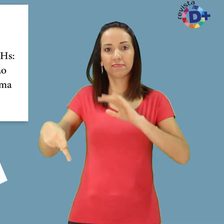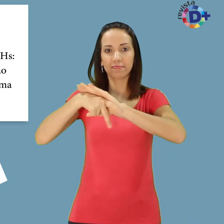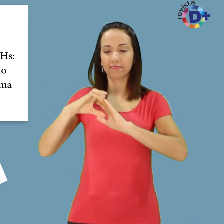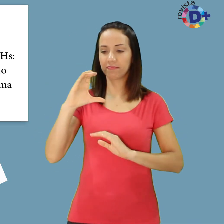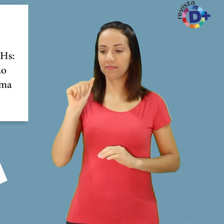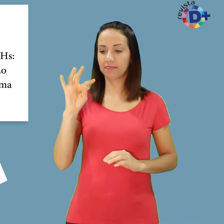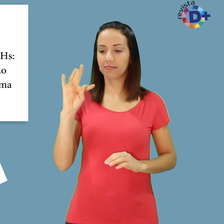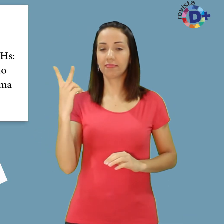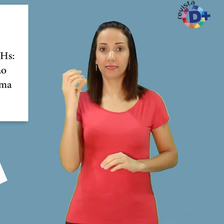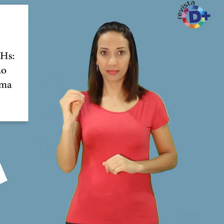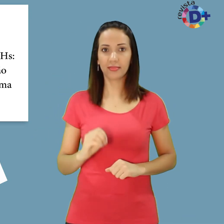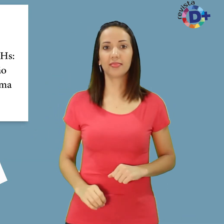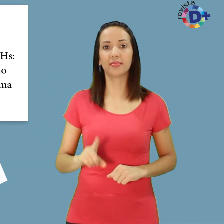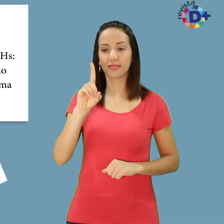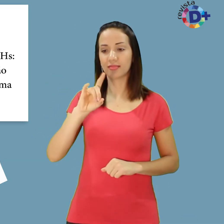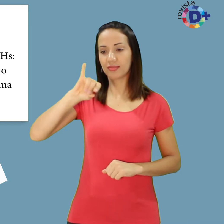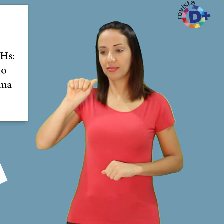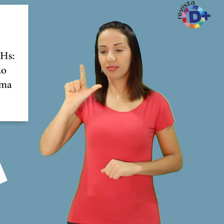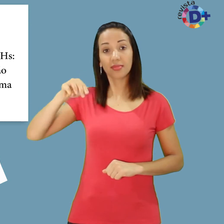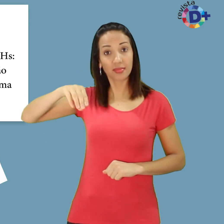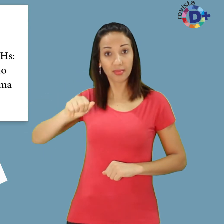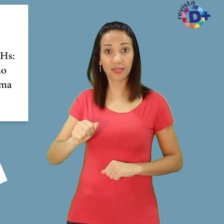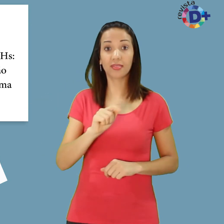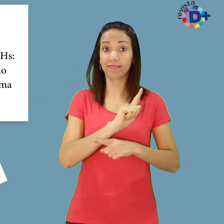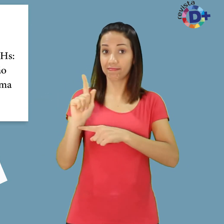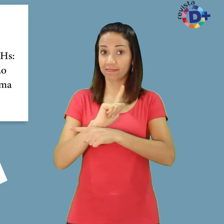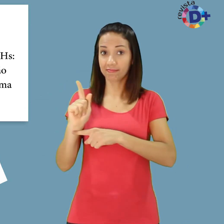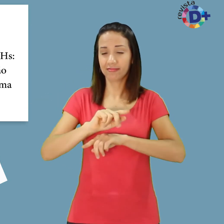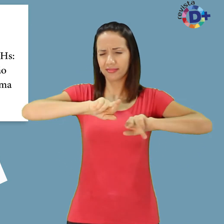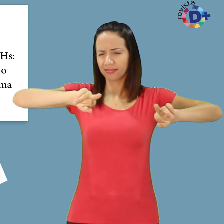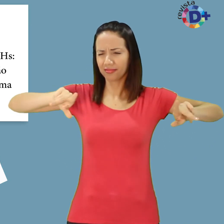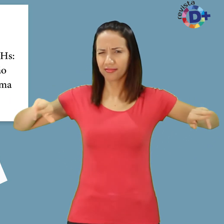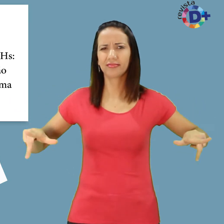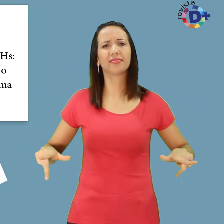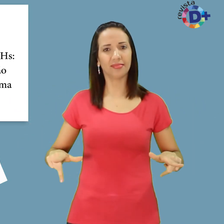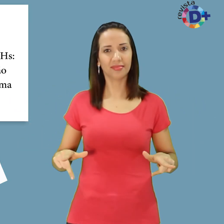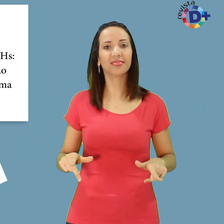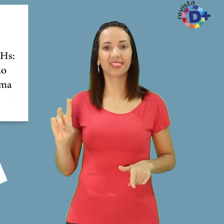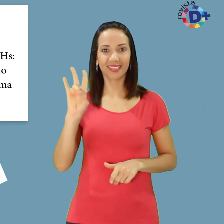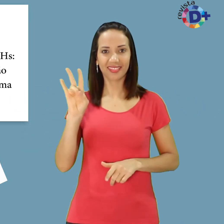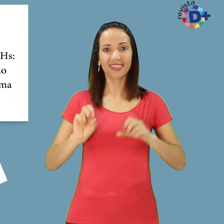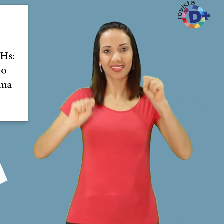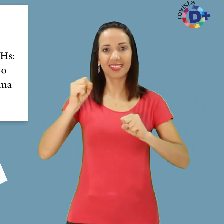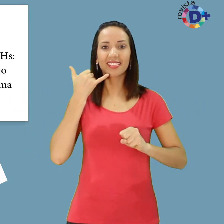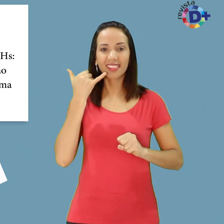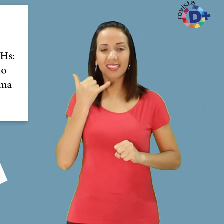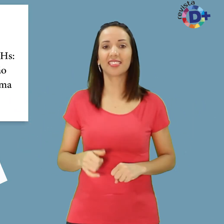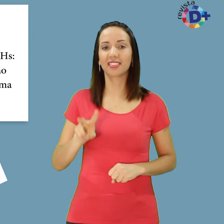Djalma Gouveia Gerente de Diversidade e Inclusão da Vivo E Vinícius Nascimento